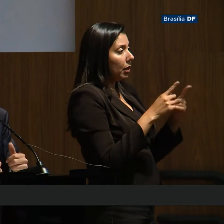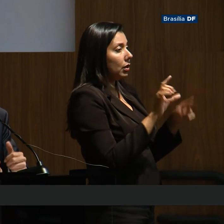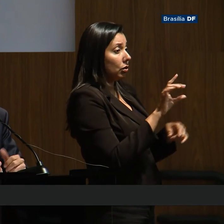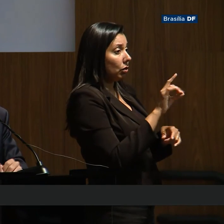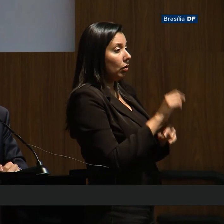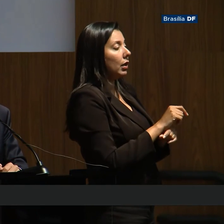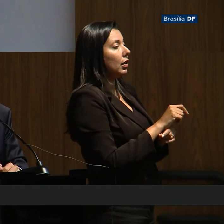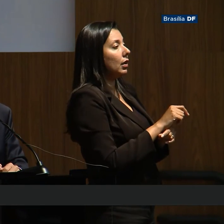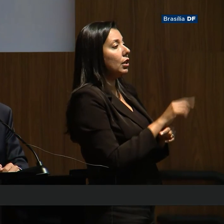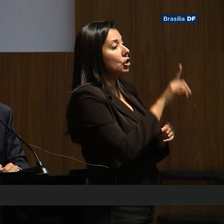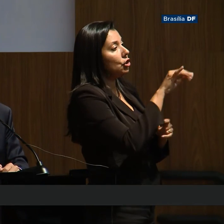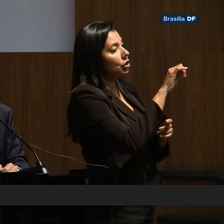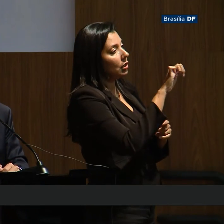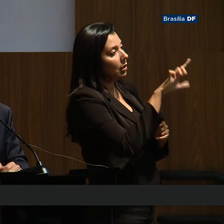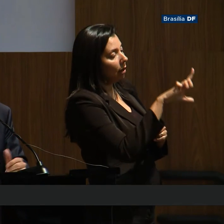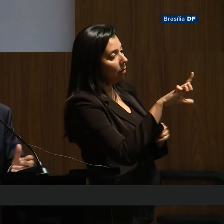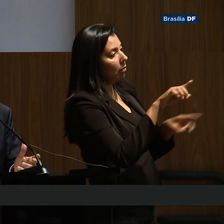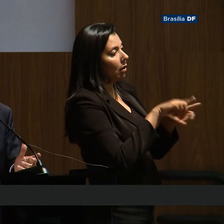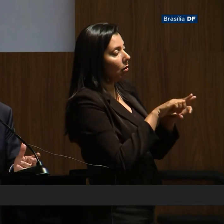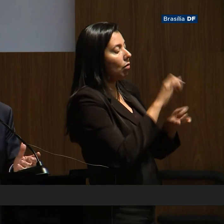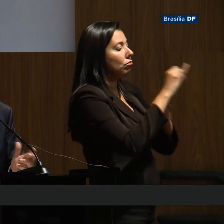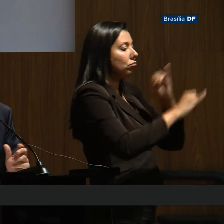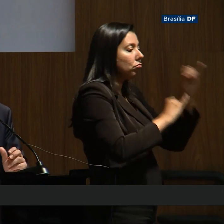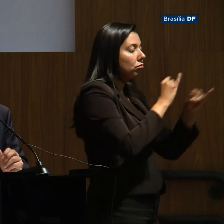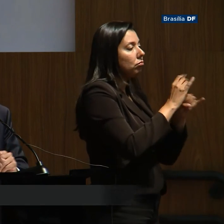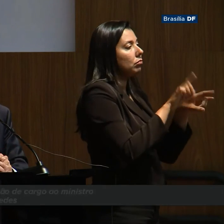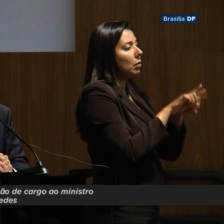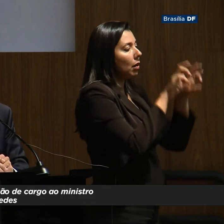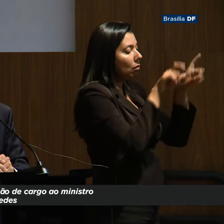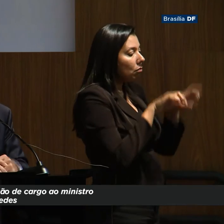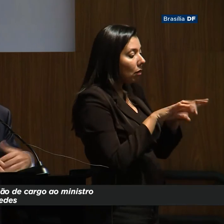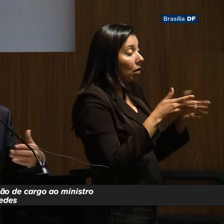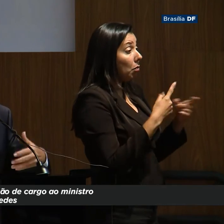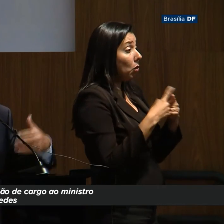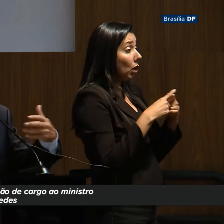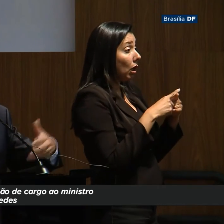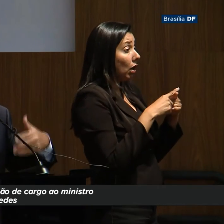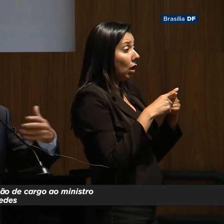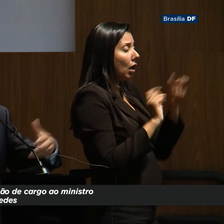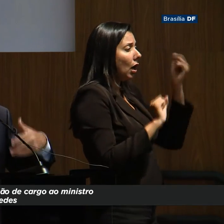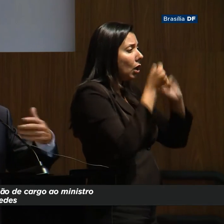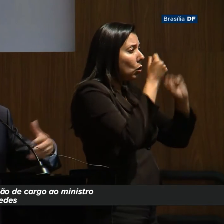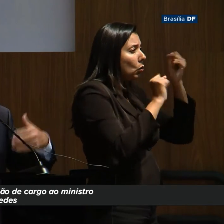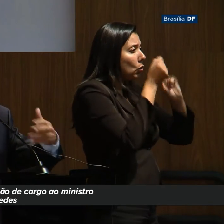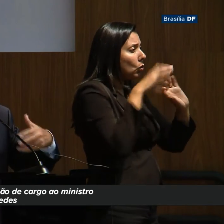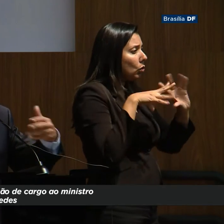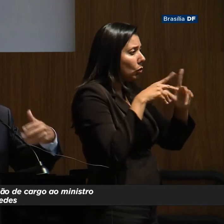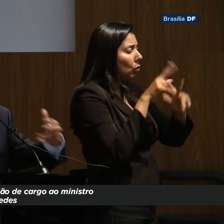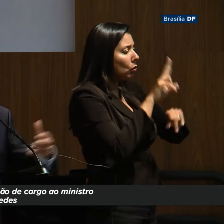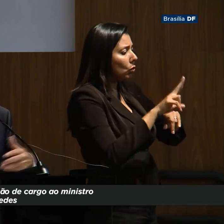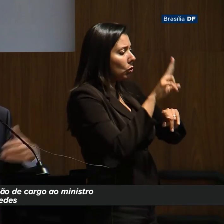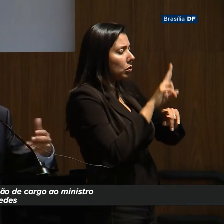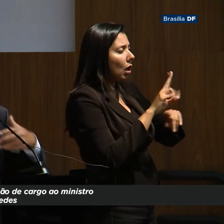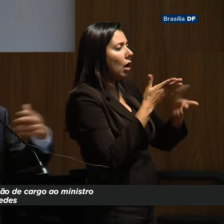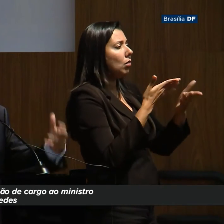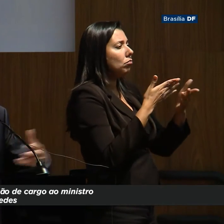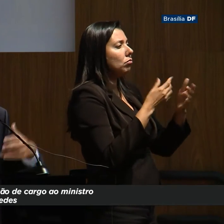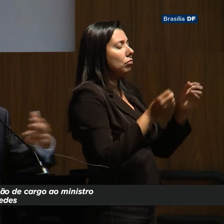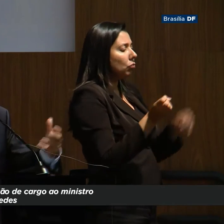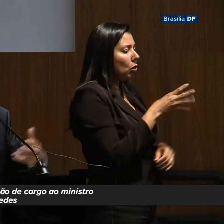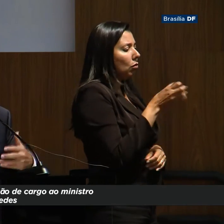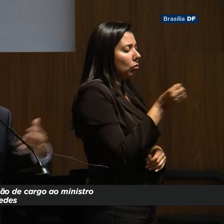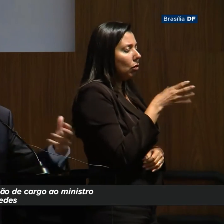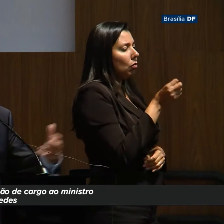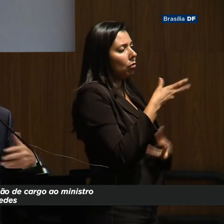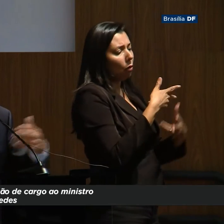digital, na época era informática. E ele dizia, olha, nós vamos ficar atrasados porque a indústria toda vai usar a informatização, tudo isso vai avançar e nós